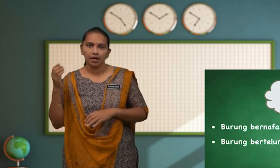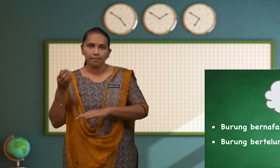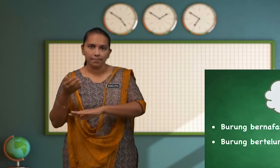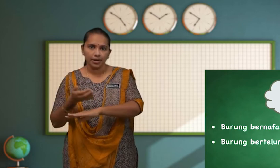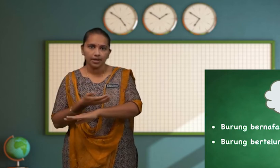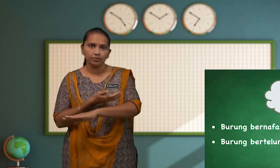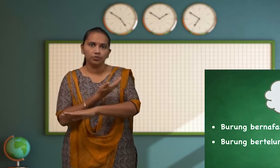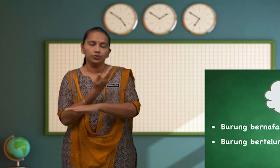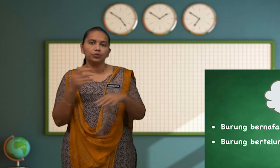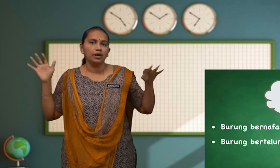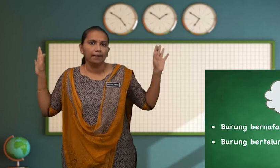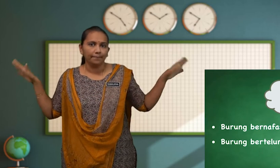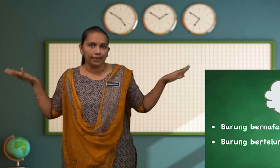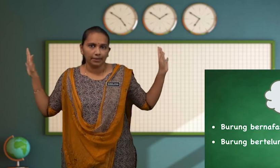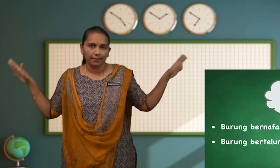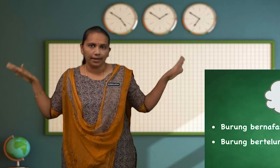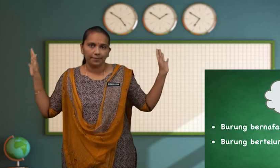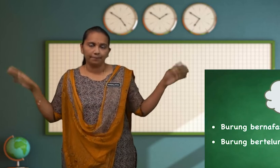Berbulu Pelepah